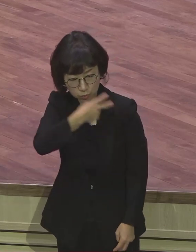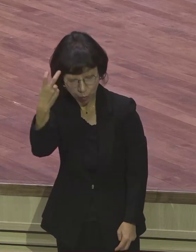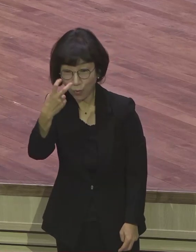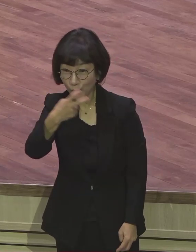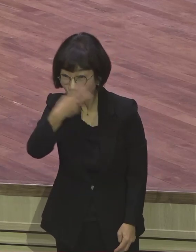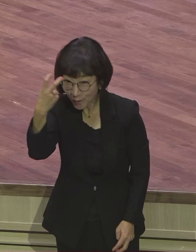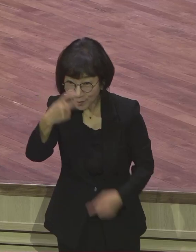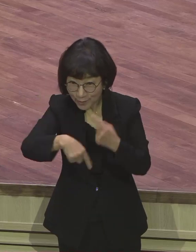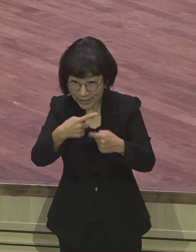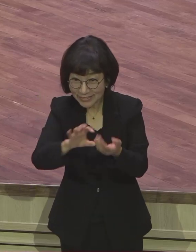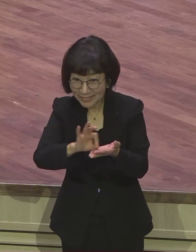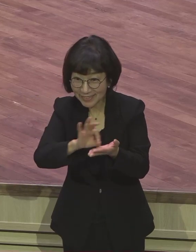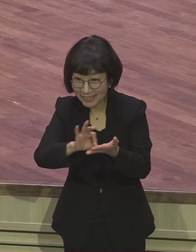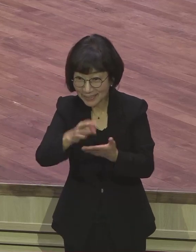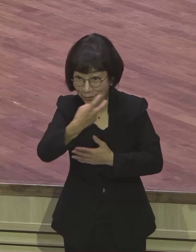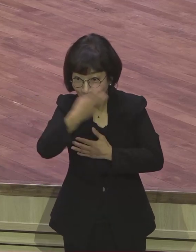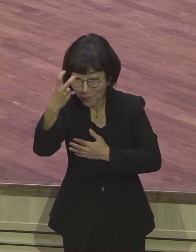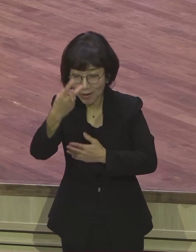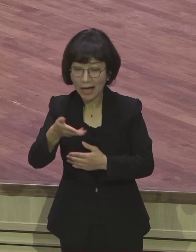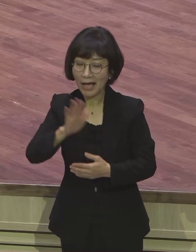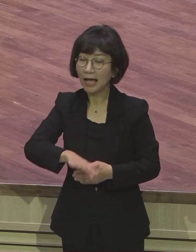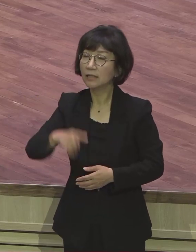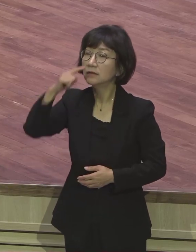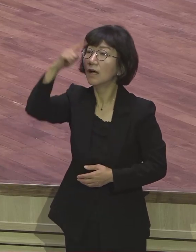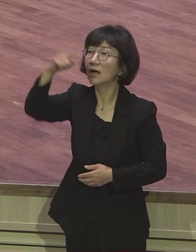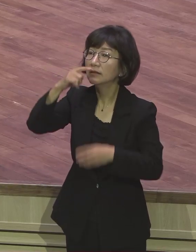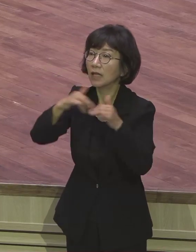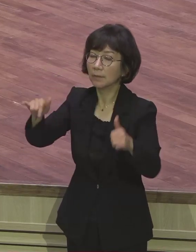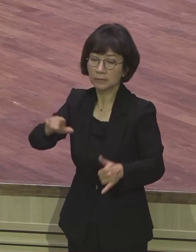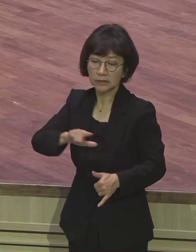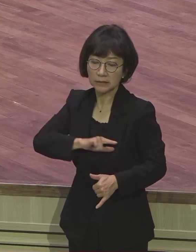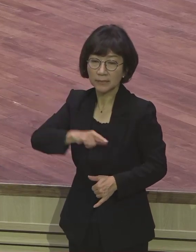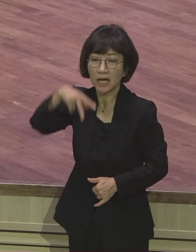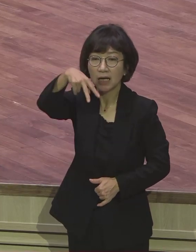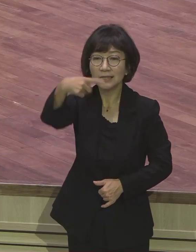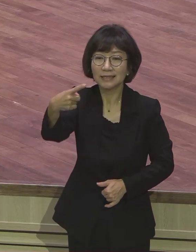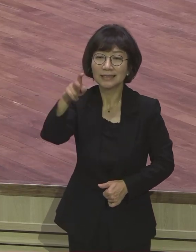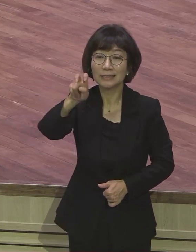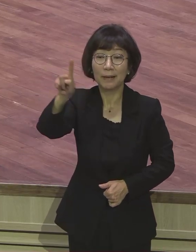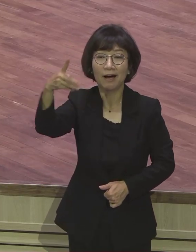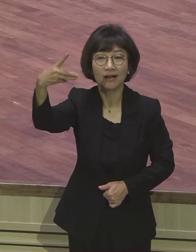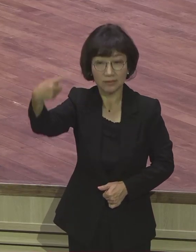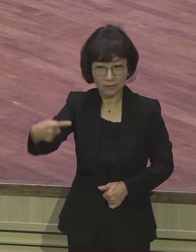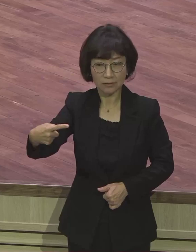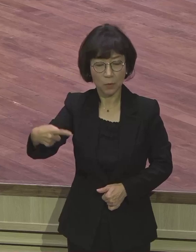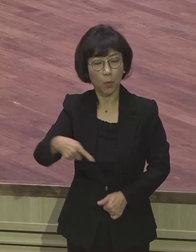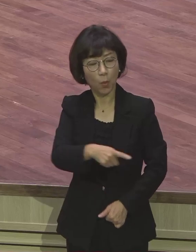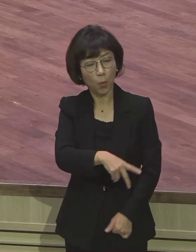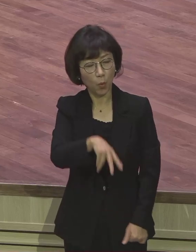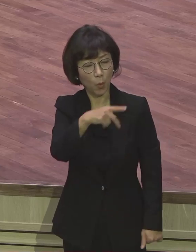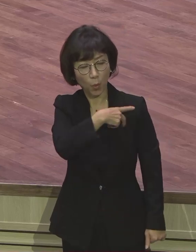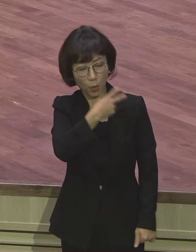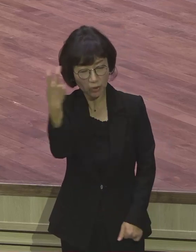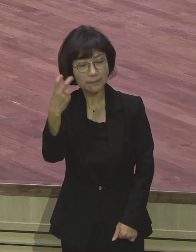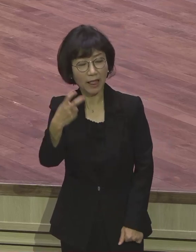그런데 이 서양 사람들은 뭐라 야 스마트하다 그래요 참 사람이 스마트하다 이 스마트라는 말을